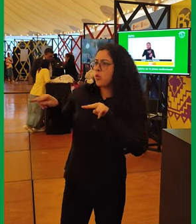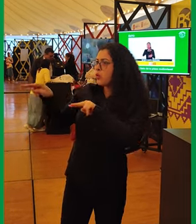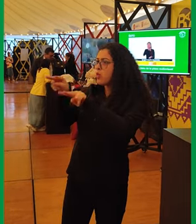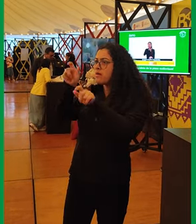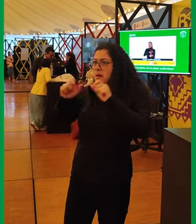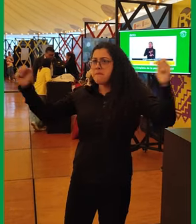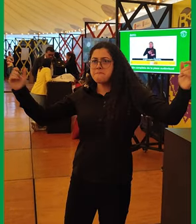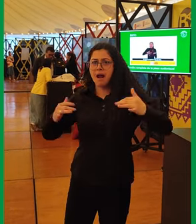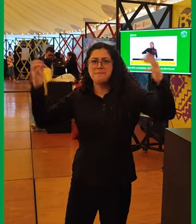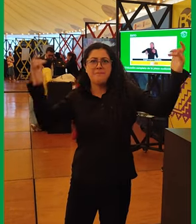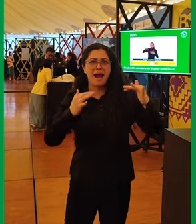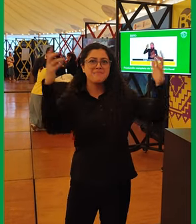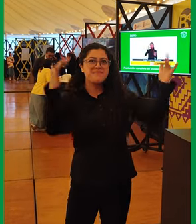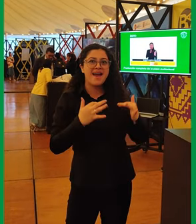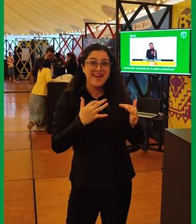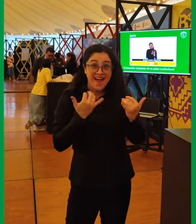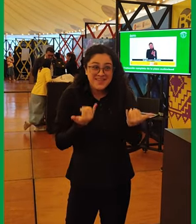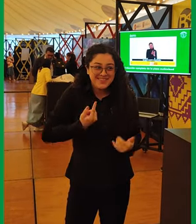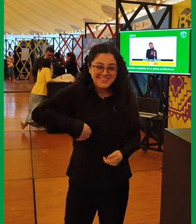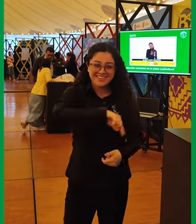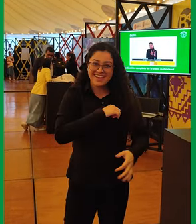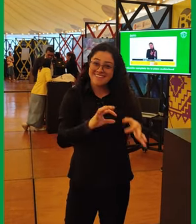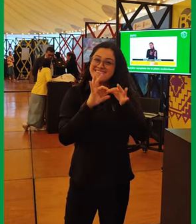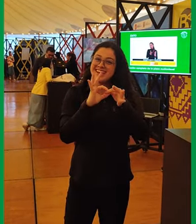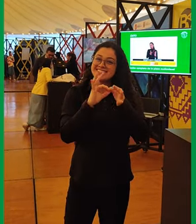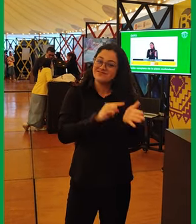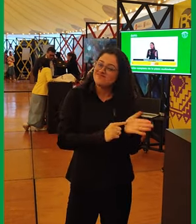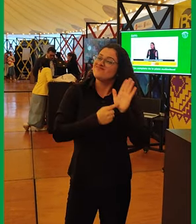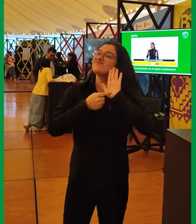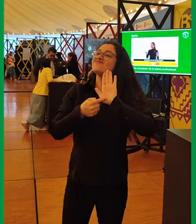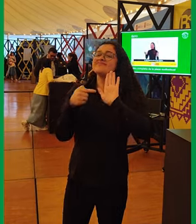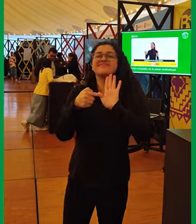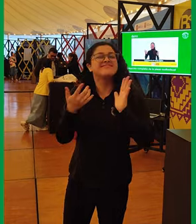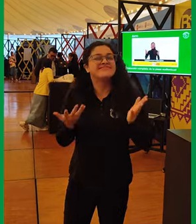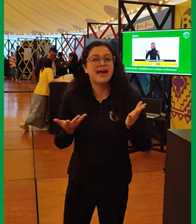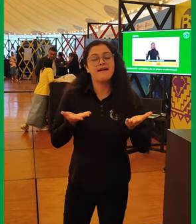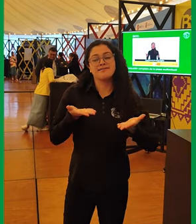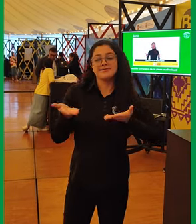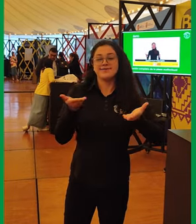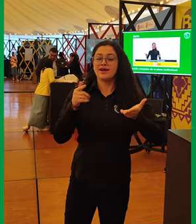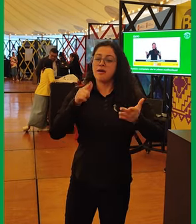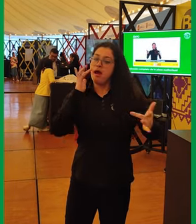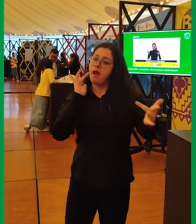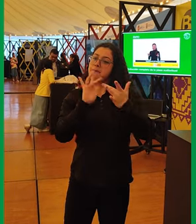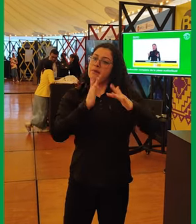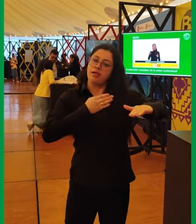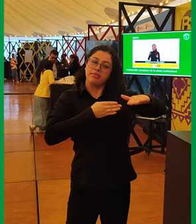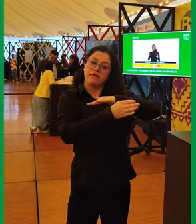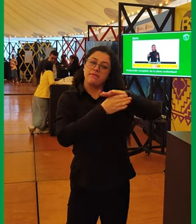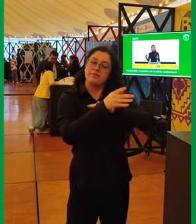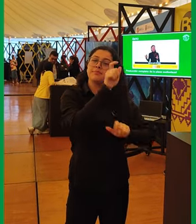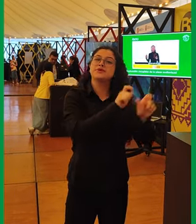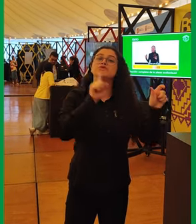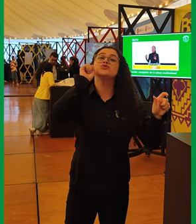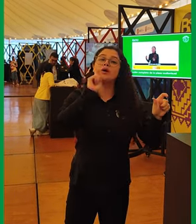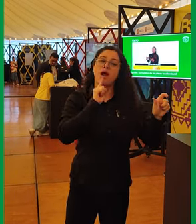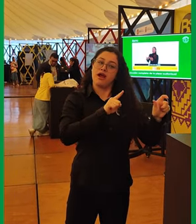personas participaron en este evento. Y desde FENESCOL contamos con un stand donde mostramos servicios de accesibilidad para las personas